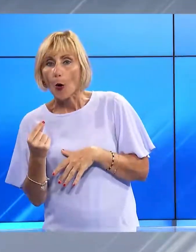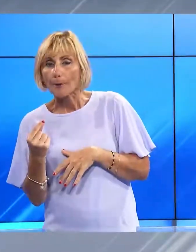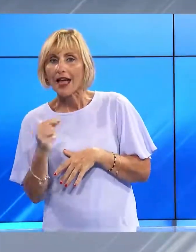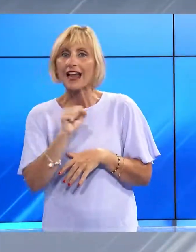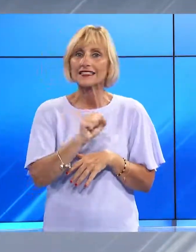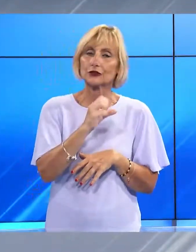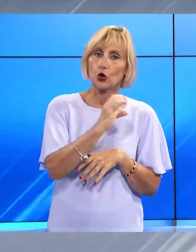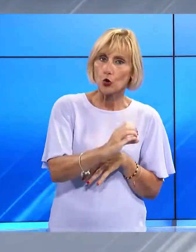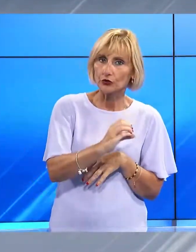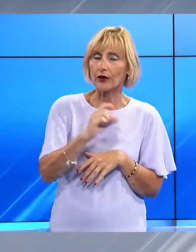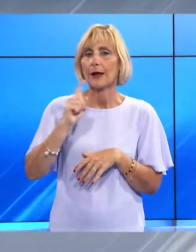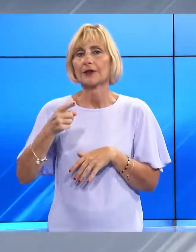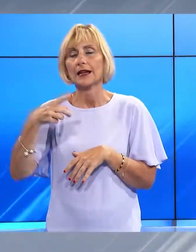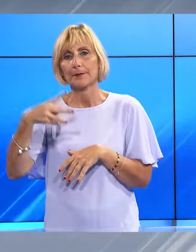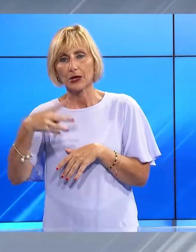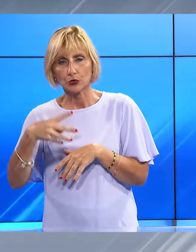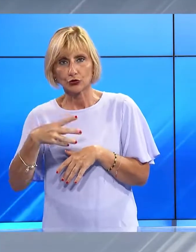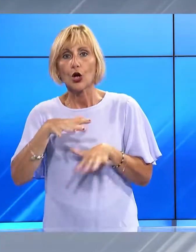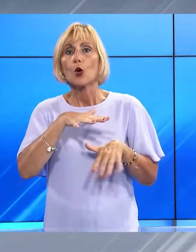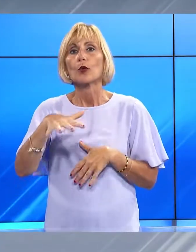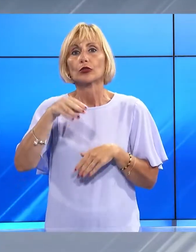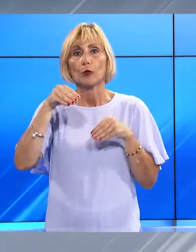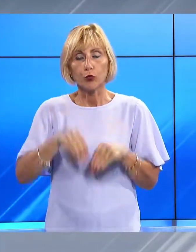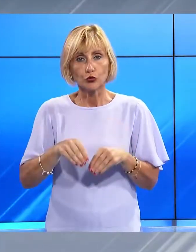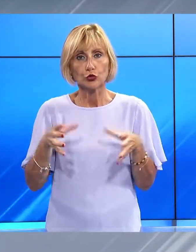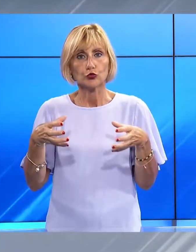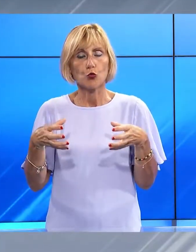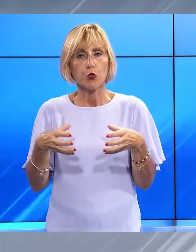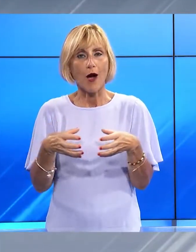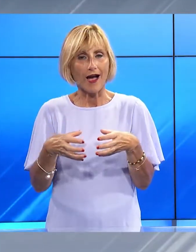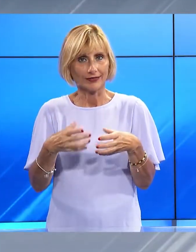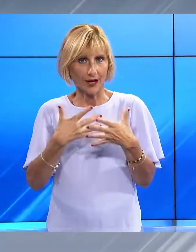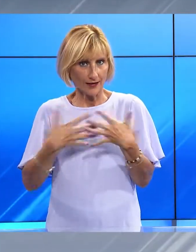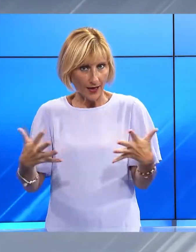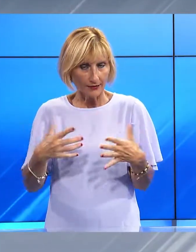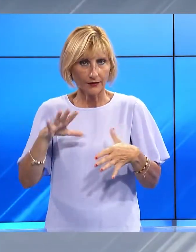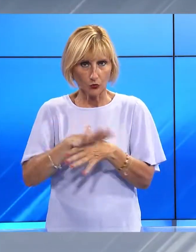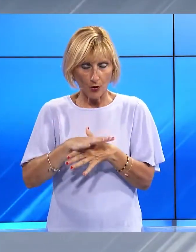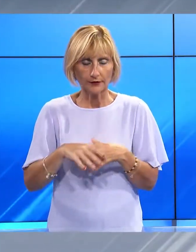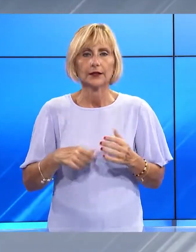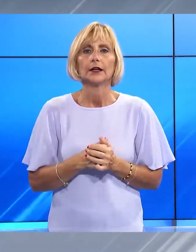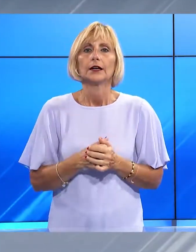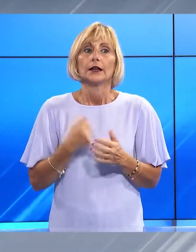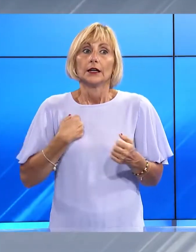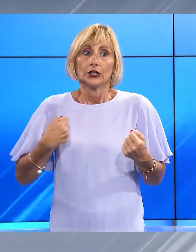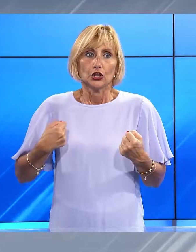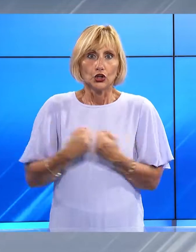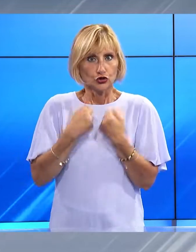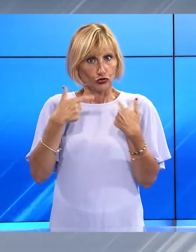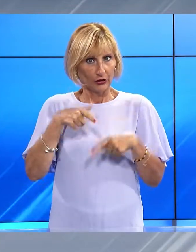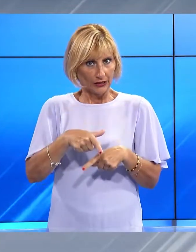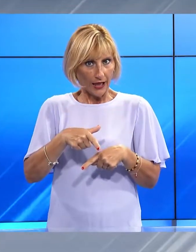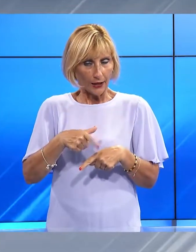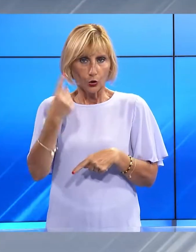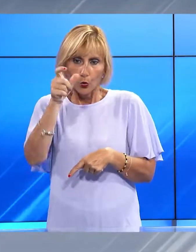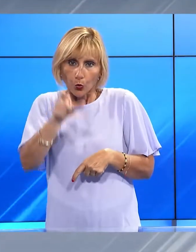Consigli e Gabriele Marcucetti e il quinto posto con la grande squadra. Forte e rammarico per l'incidente ha corso a uno degli atleti contradaioli più